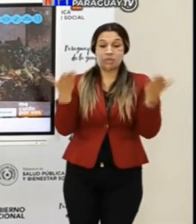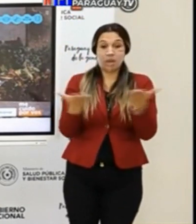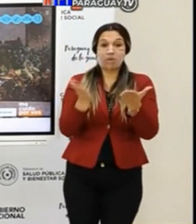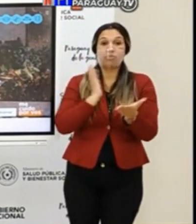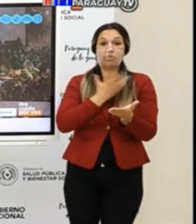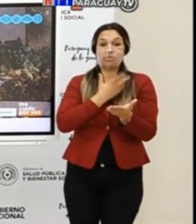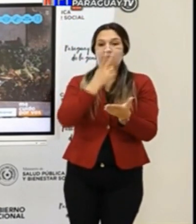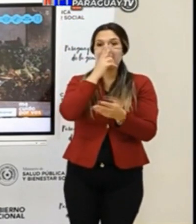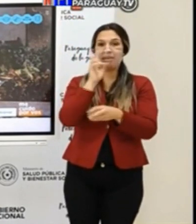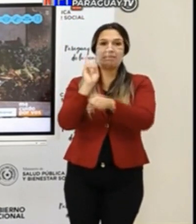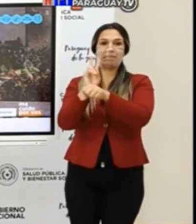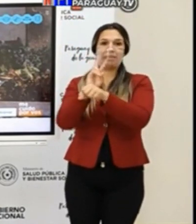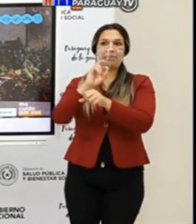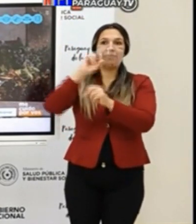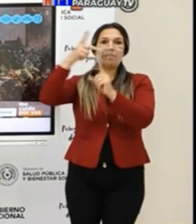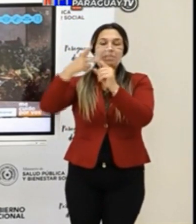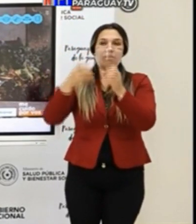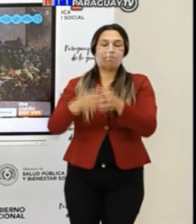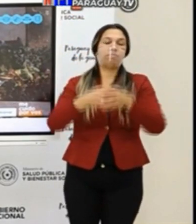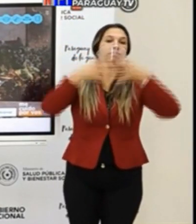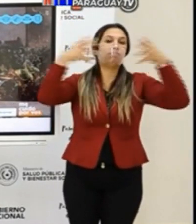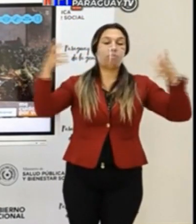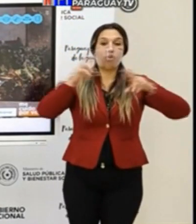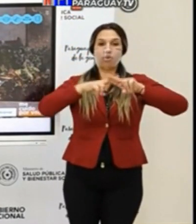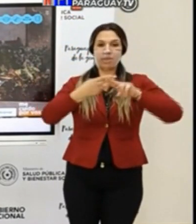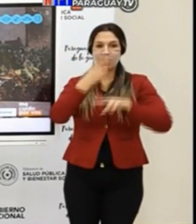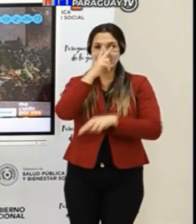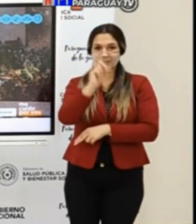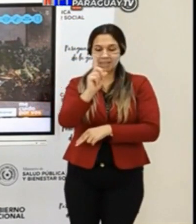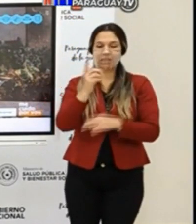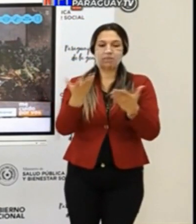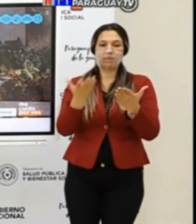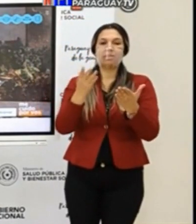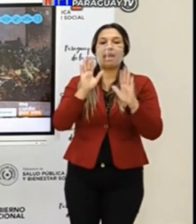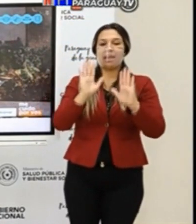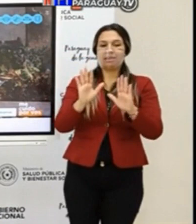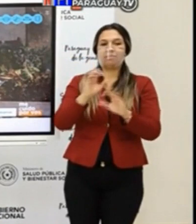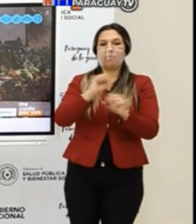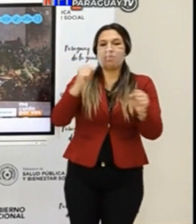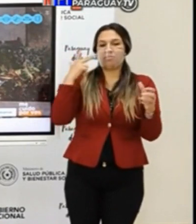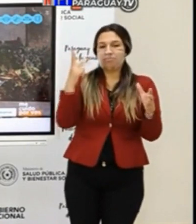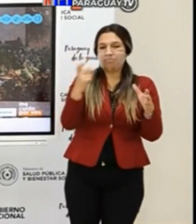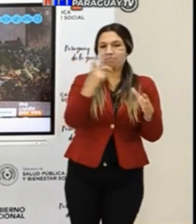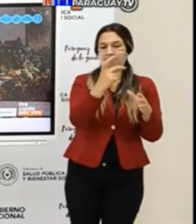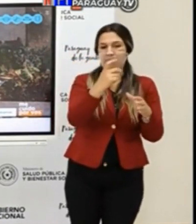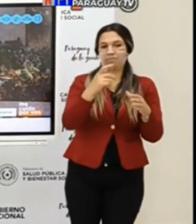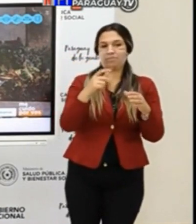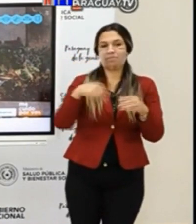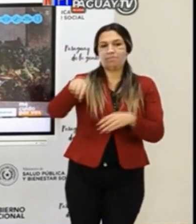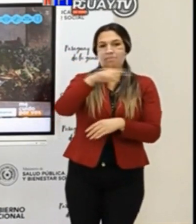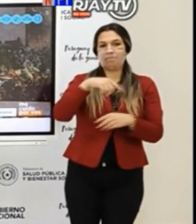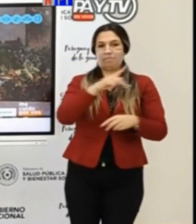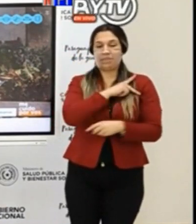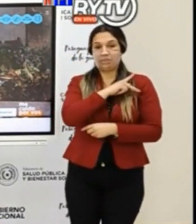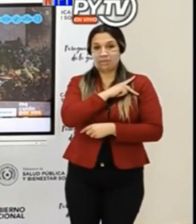poco percebible las medidas de control de las interacciones humanas